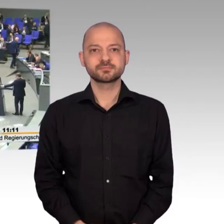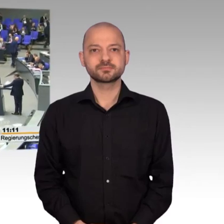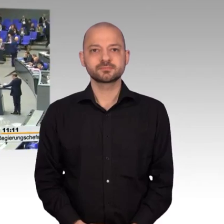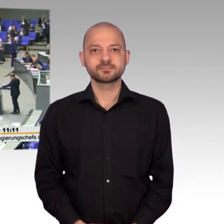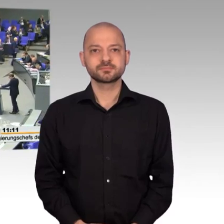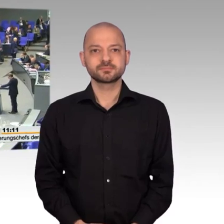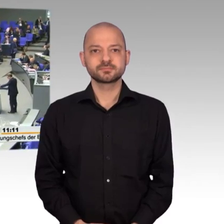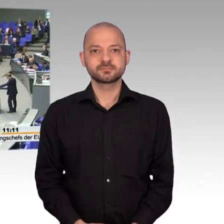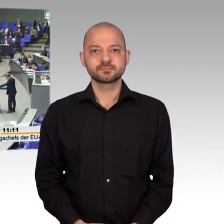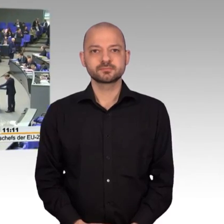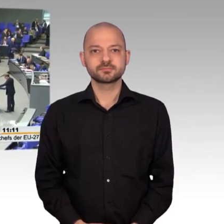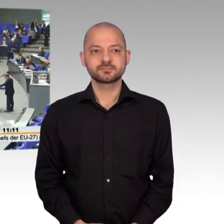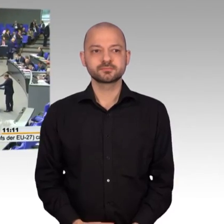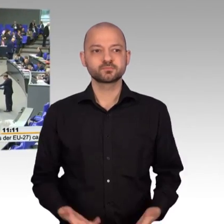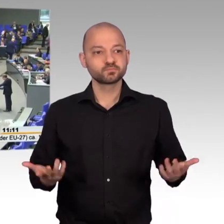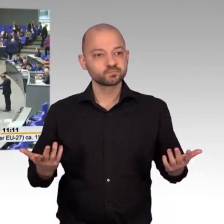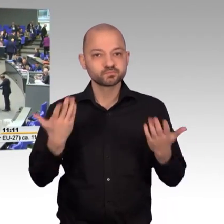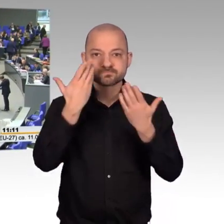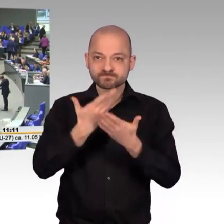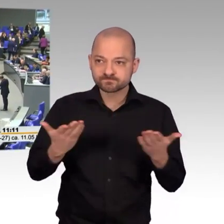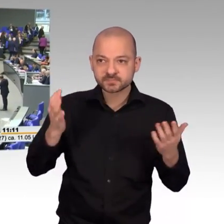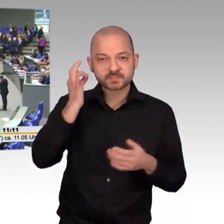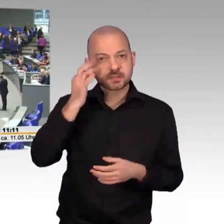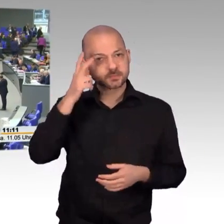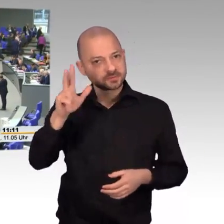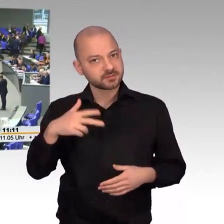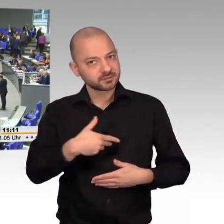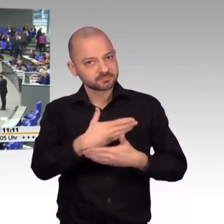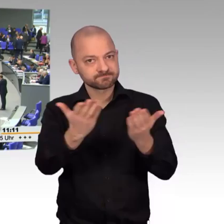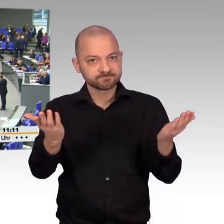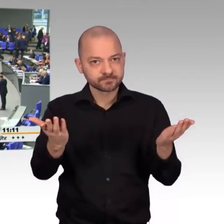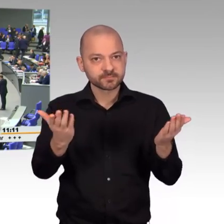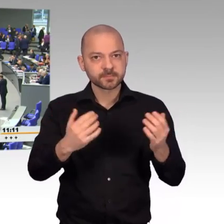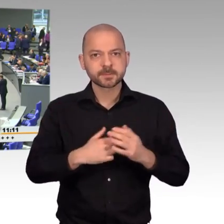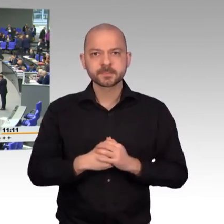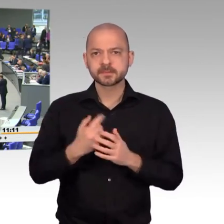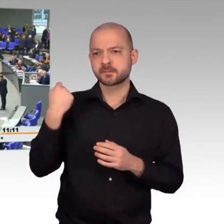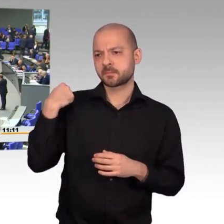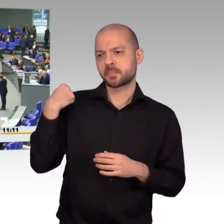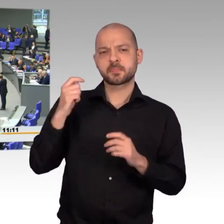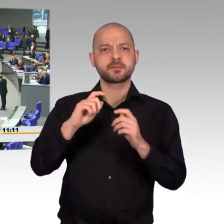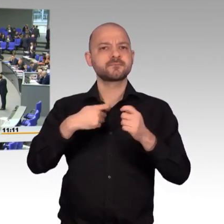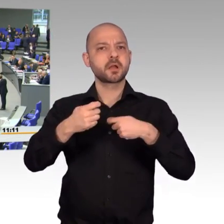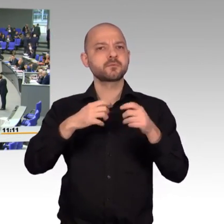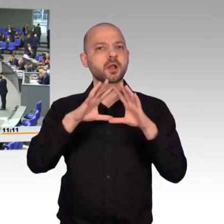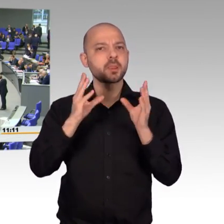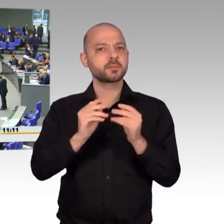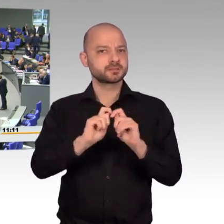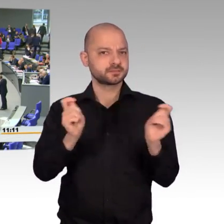Moin, Präsident, meine sehr verehrten Damen und Herren. Die Frankfurter Allgemeine Sonntagszeitung